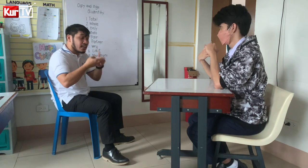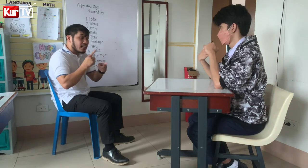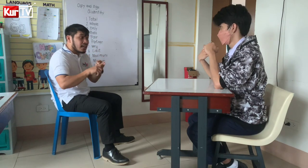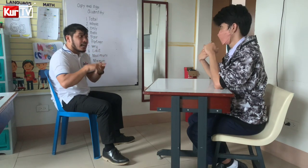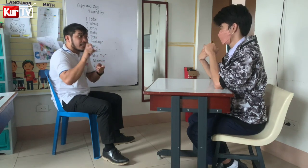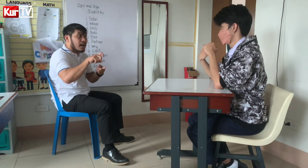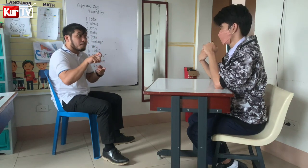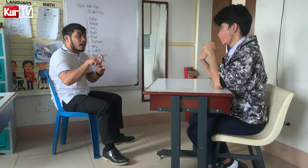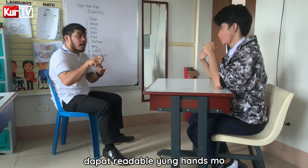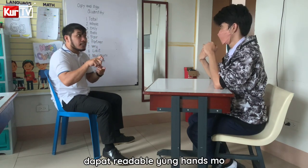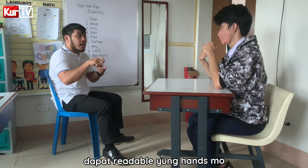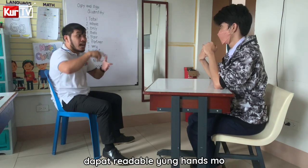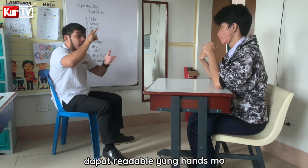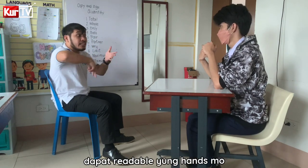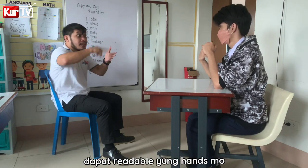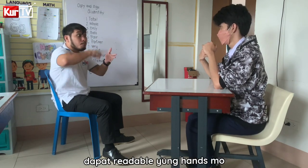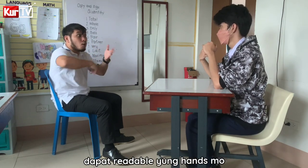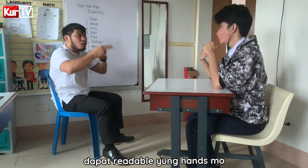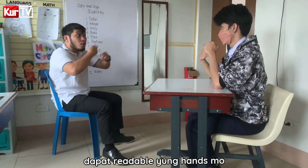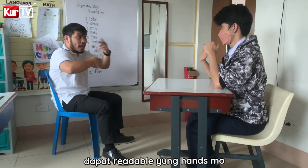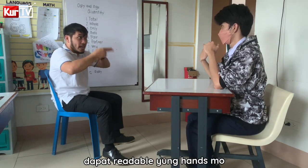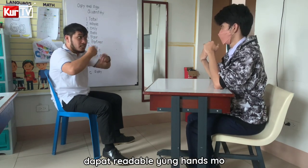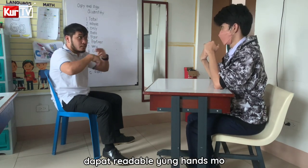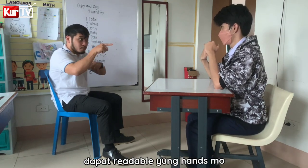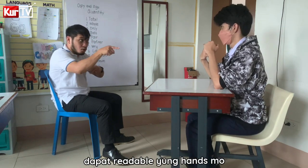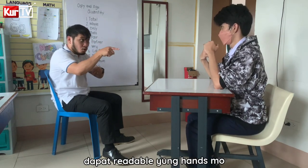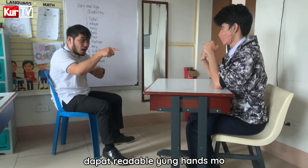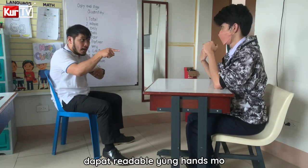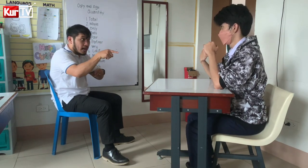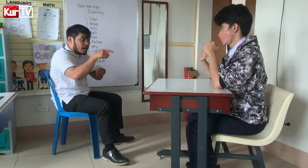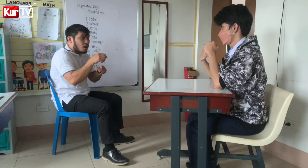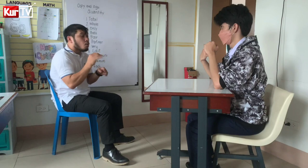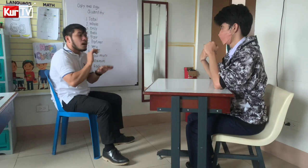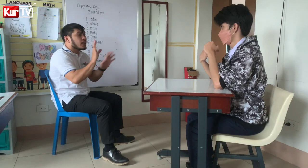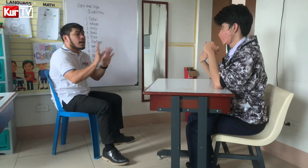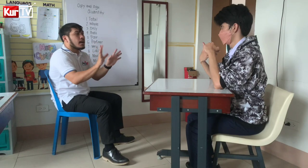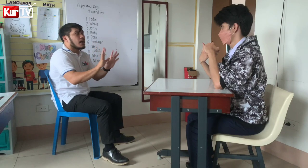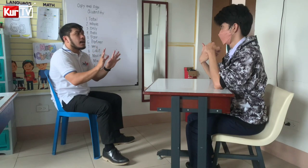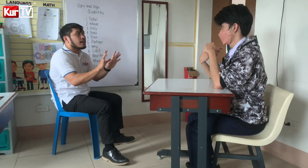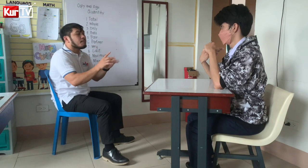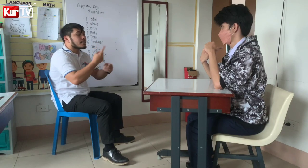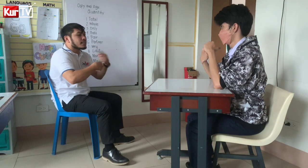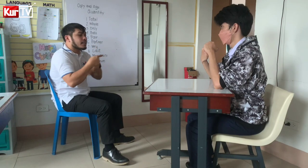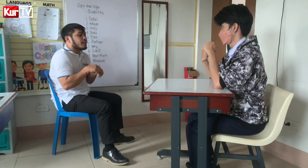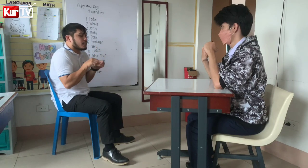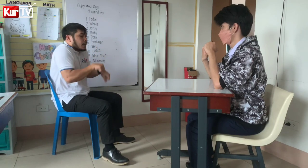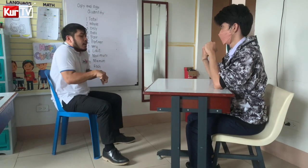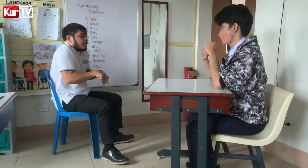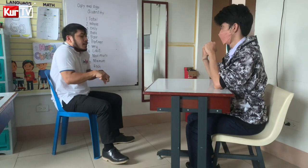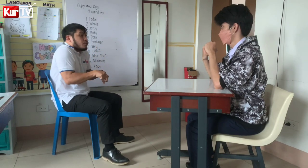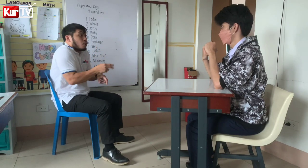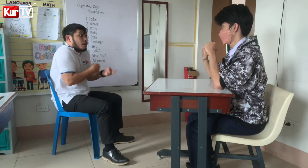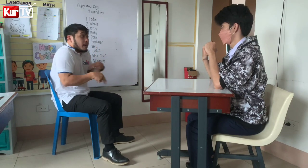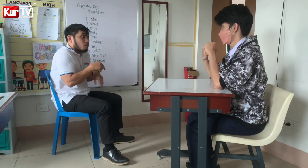dapat readable yung hands mo, ha? Huwag kang magsa-sign ng nakaganyan yung kamay mo.